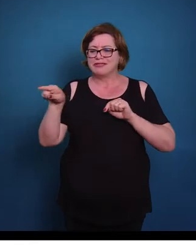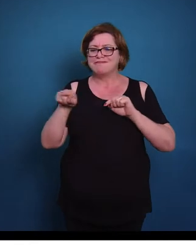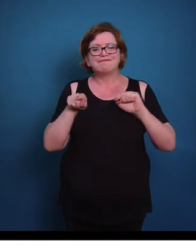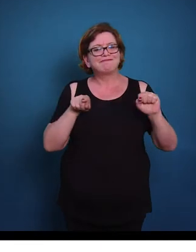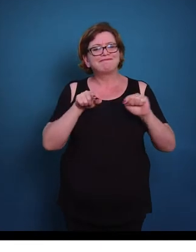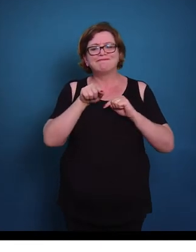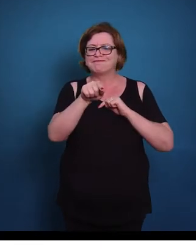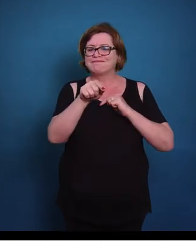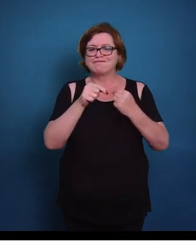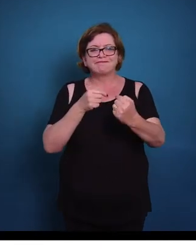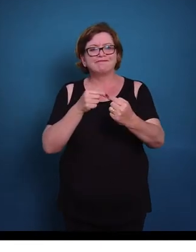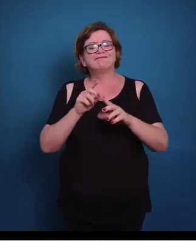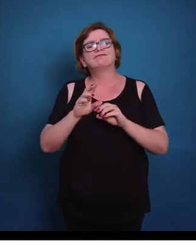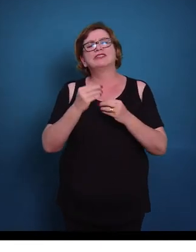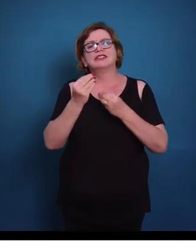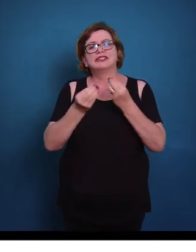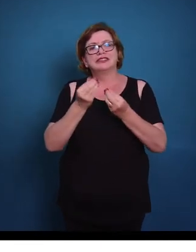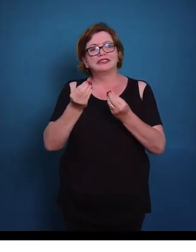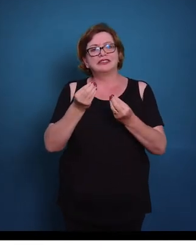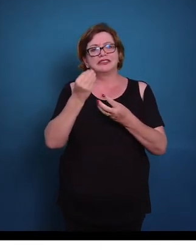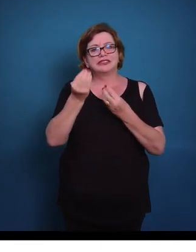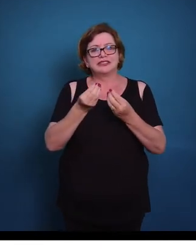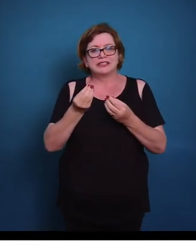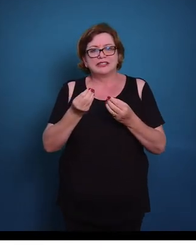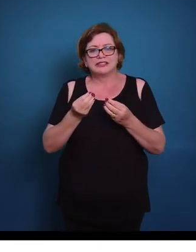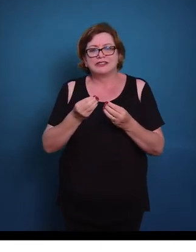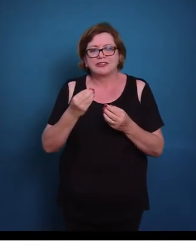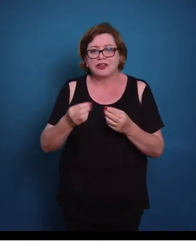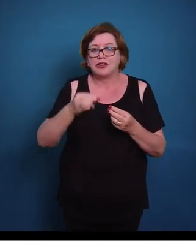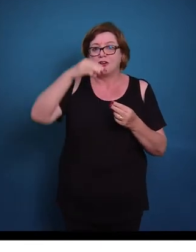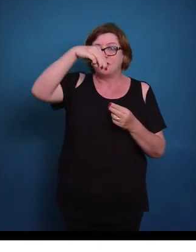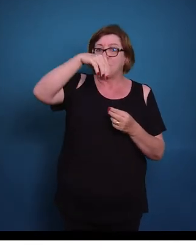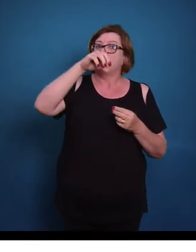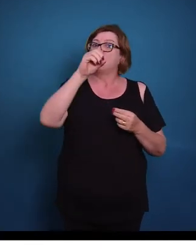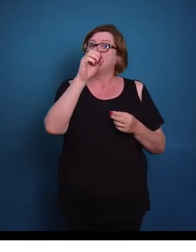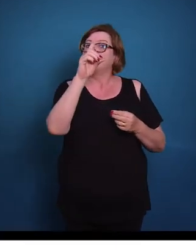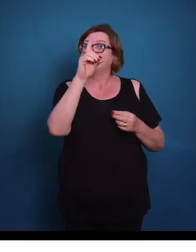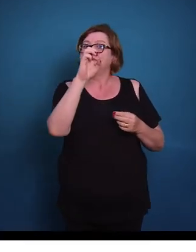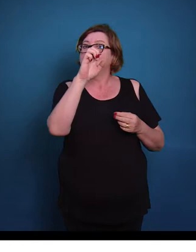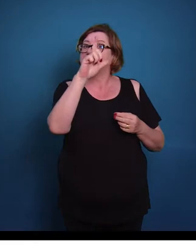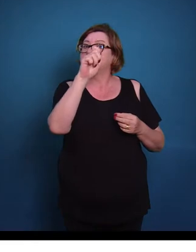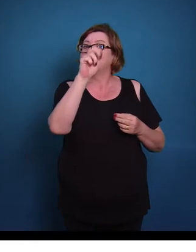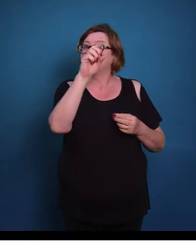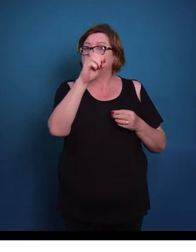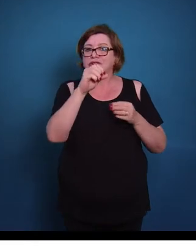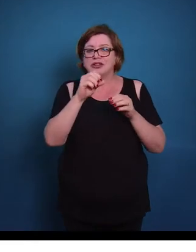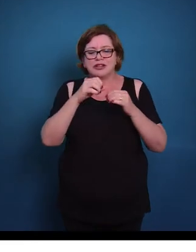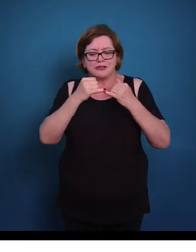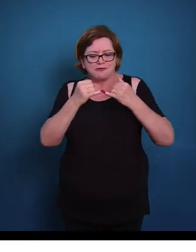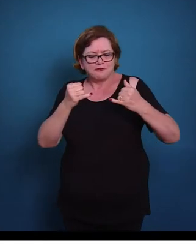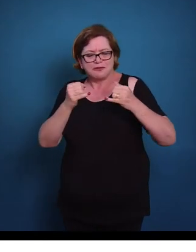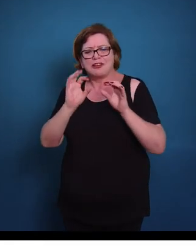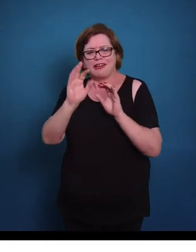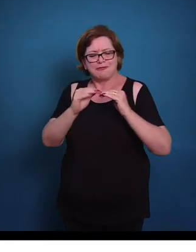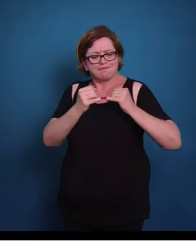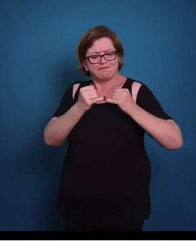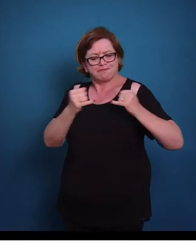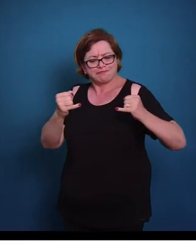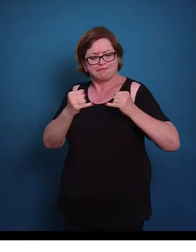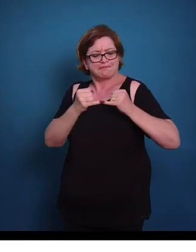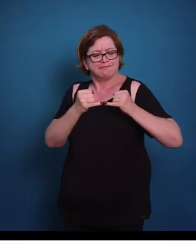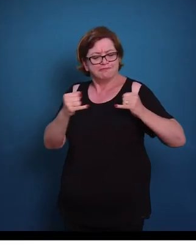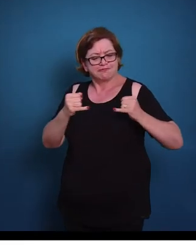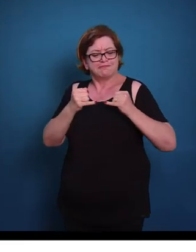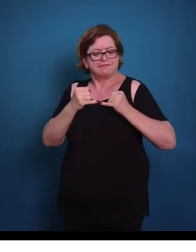conjuntivo denso modelado, o que acontece é que nós temos uma organização das fibras. Então as fibras, elas se organizam num determinado